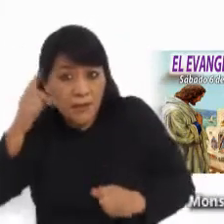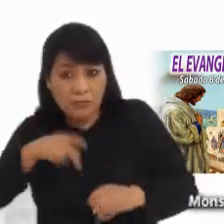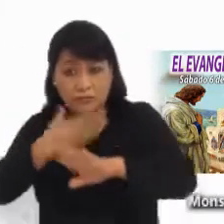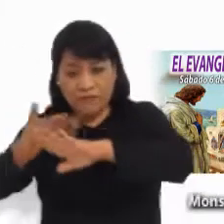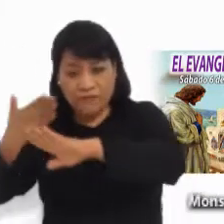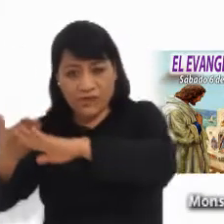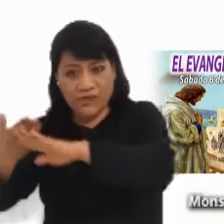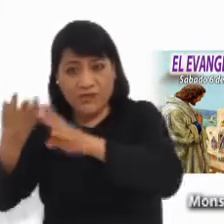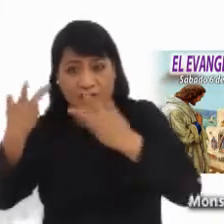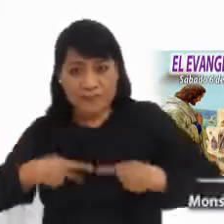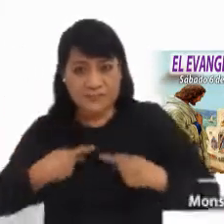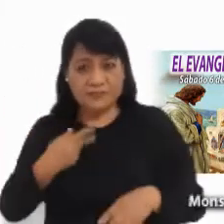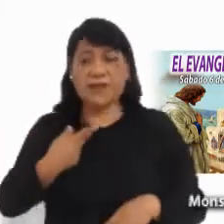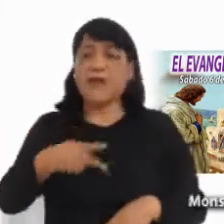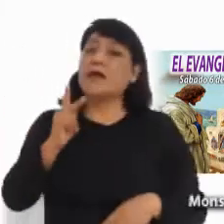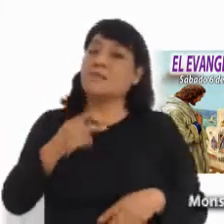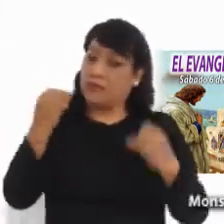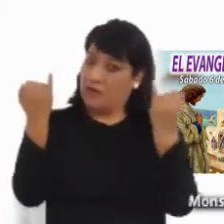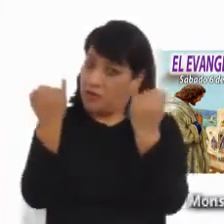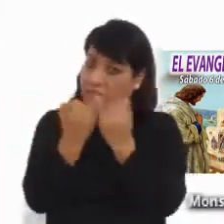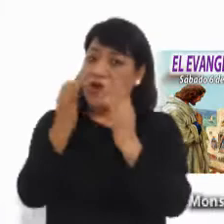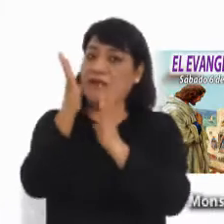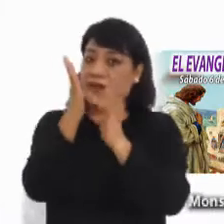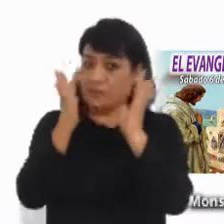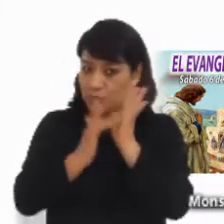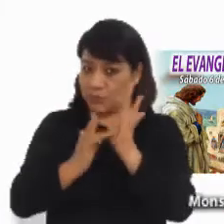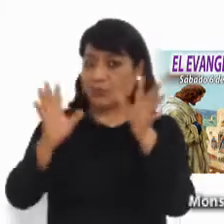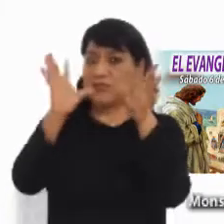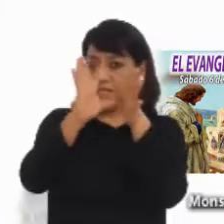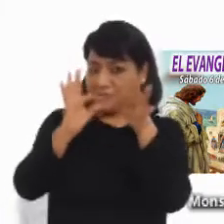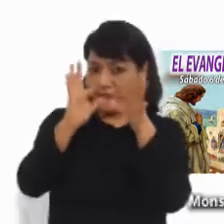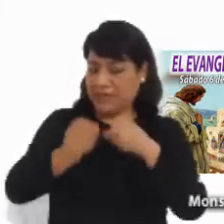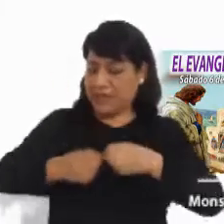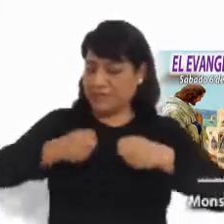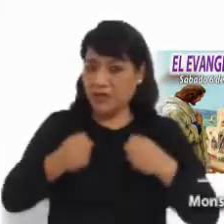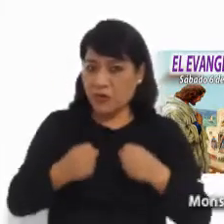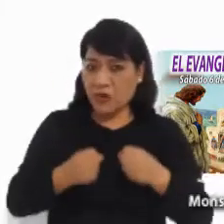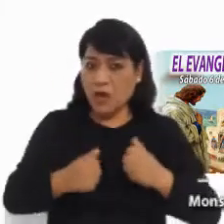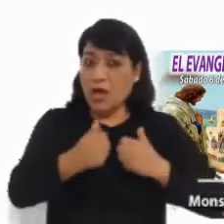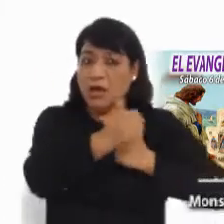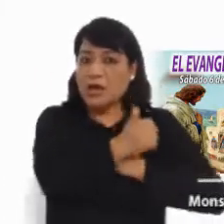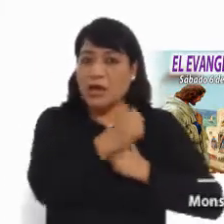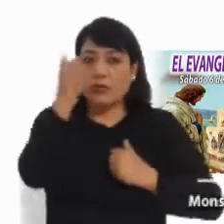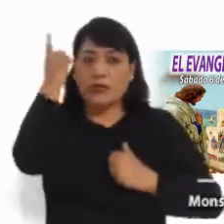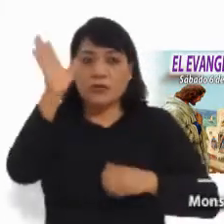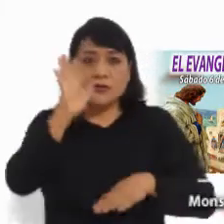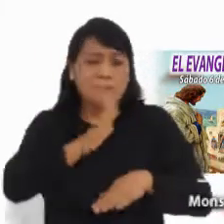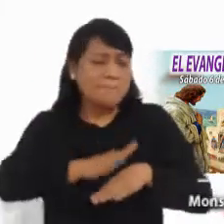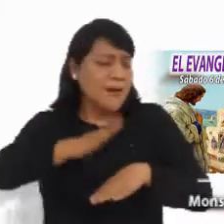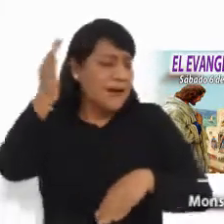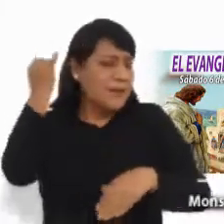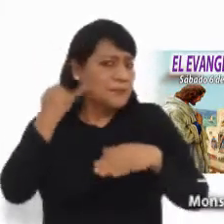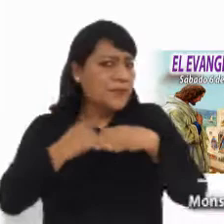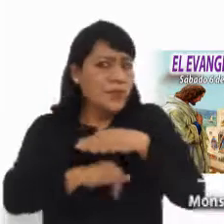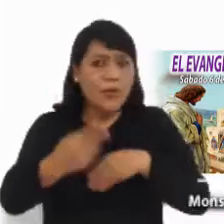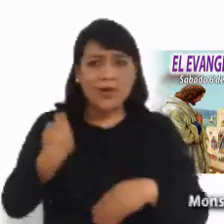hermanos. Pero también es muy claro al afirmar que el amor de Dios es más